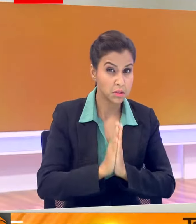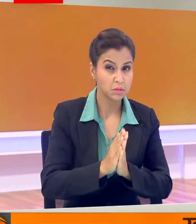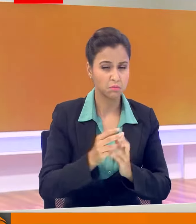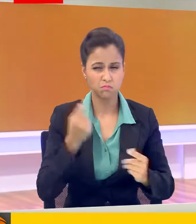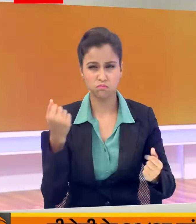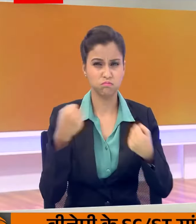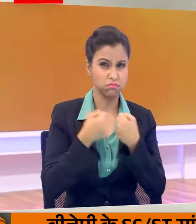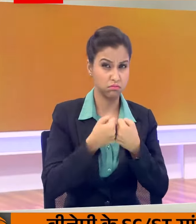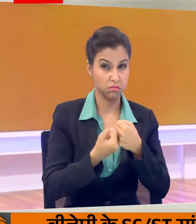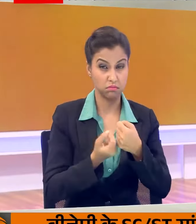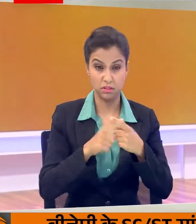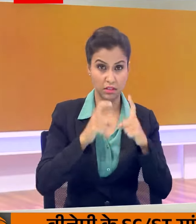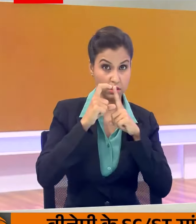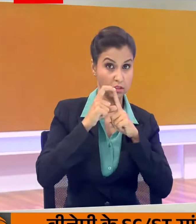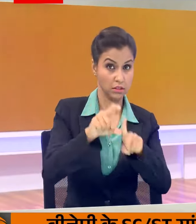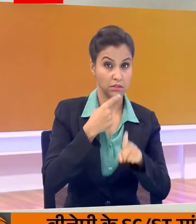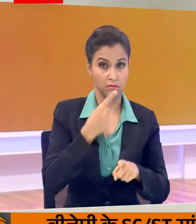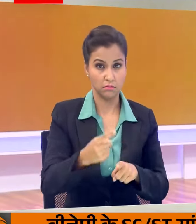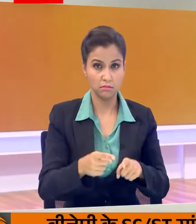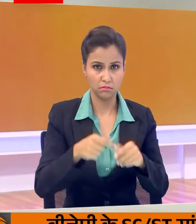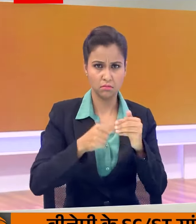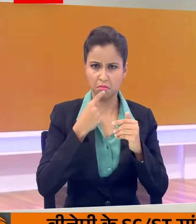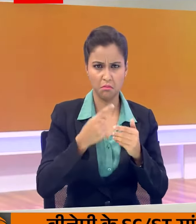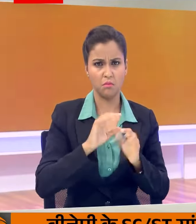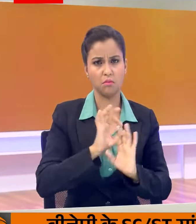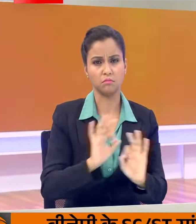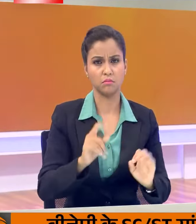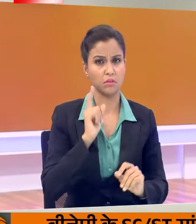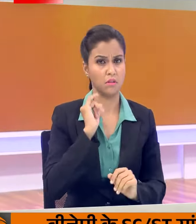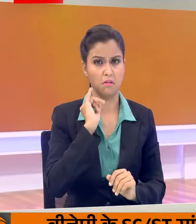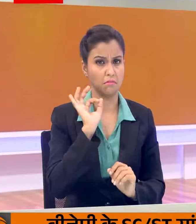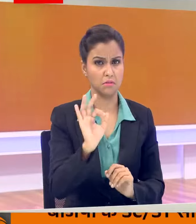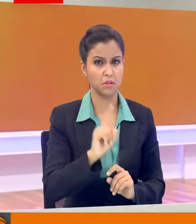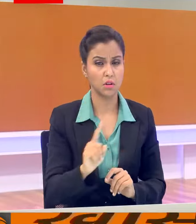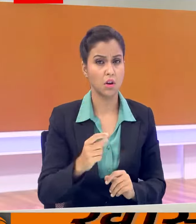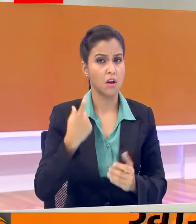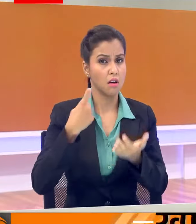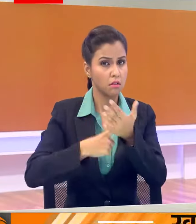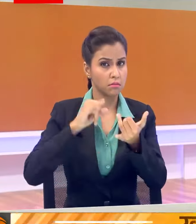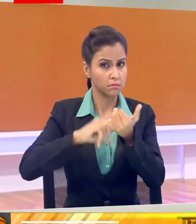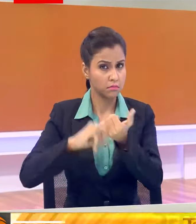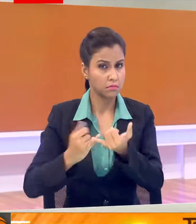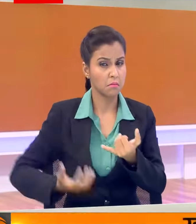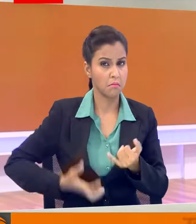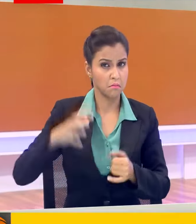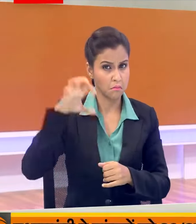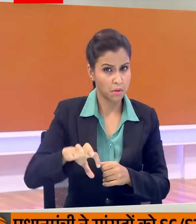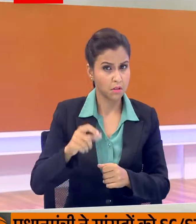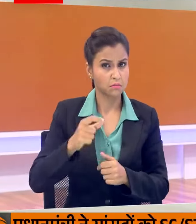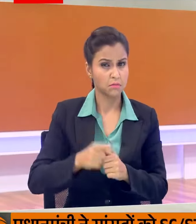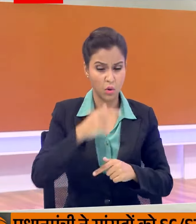रहे हमलों को कुरूरता की संग्या देकर असहनिय बताया है RSS ने बांगलादेश की कारेकारी सरकार से